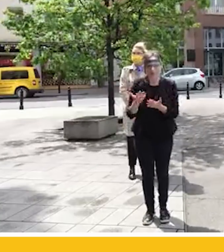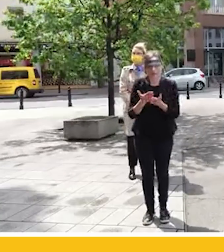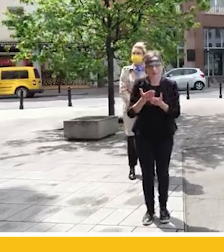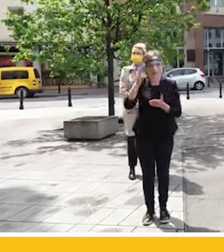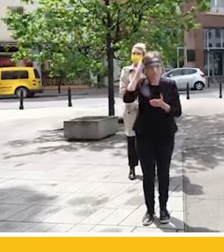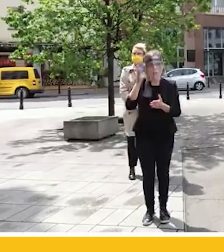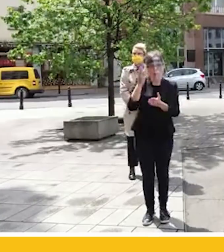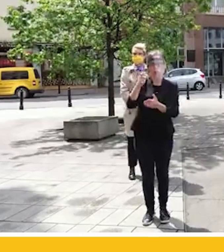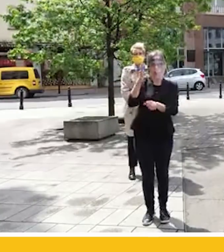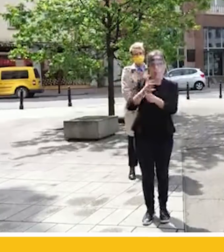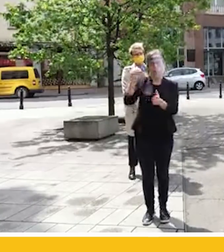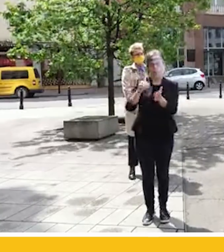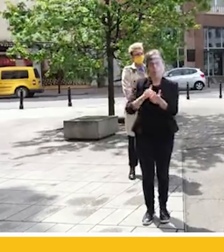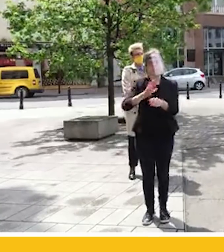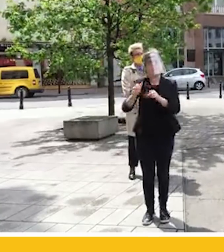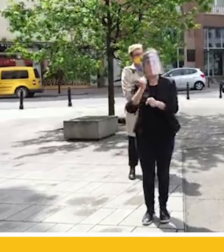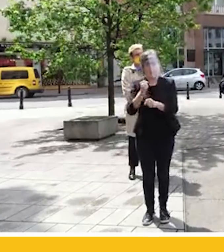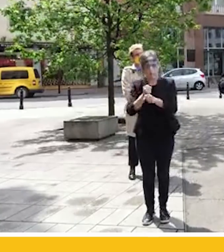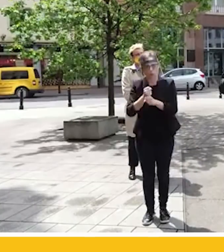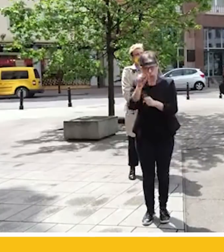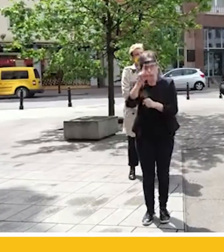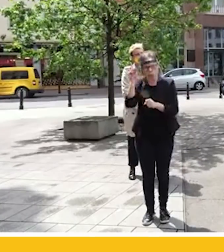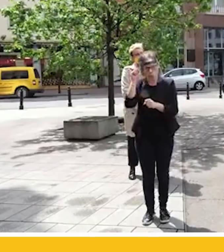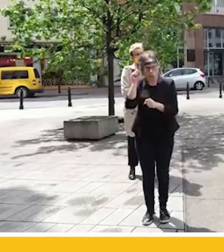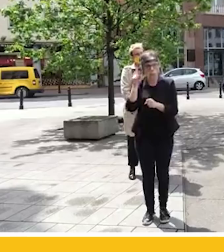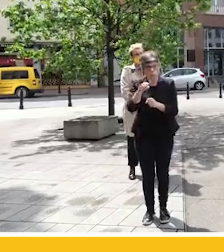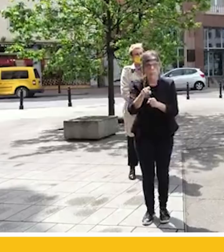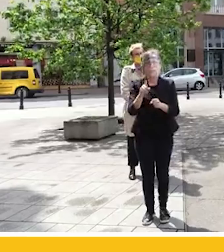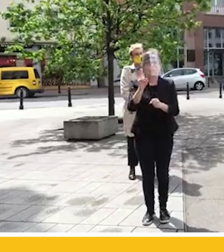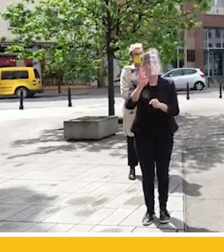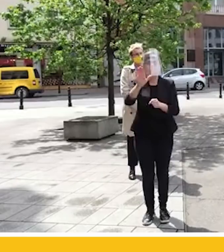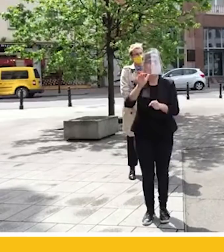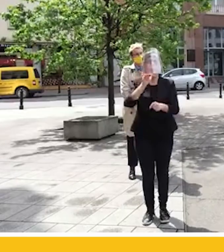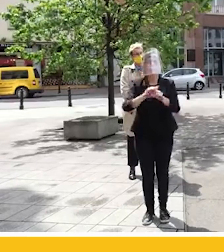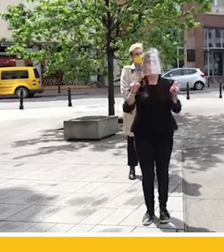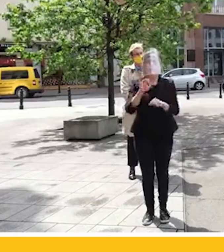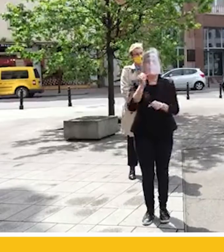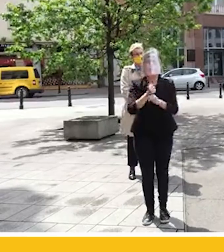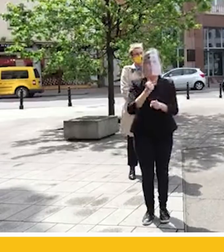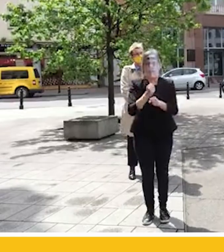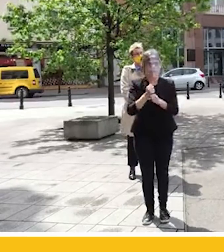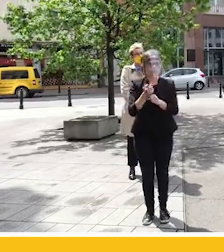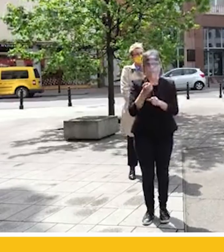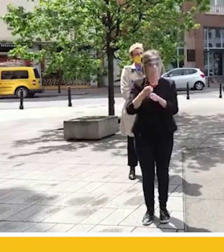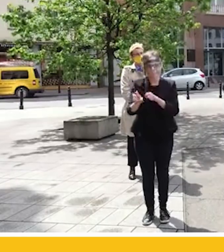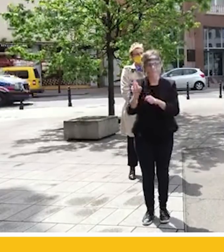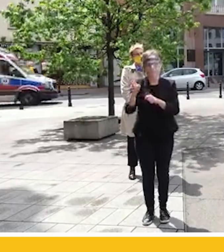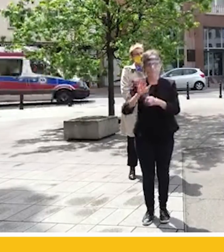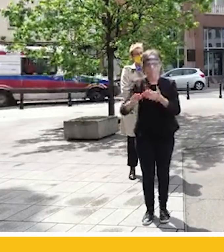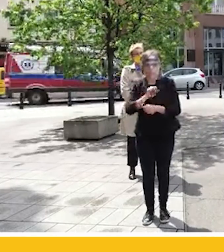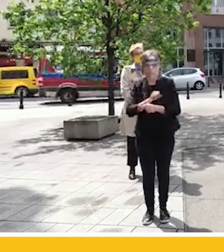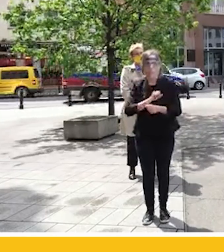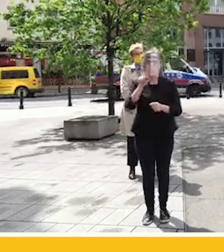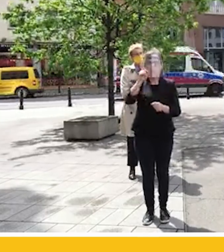tysiącach bezrobotnych z powodu, znaczy przechodzących z umów o pracę na bezrobocie. Ale nie wiemy kompletnie jaka jest